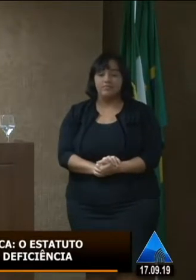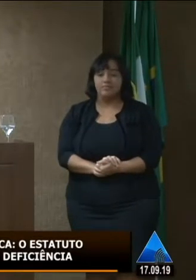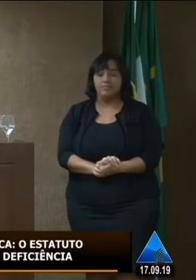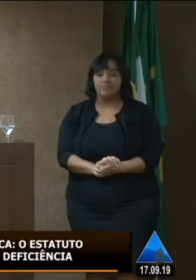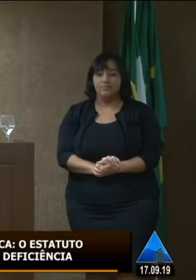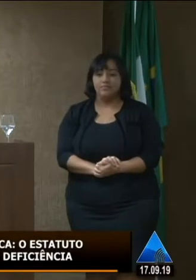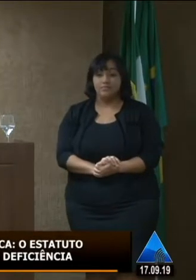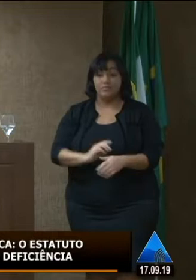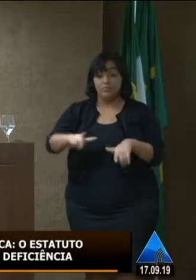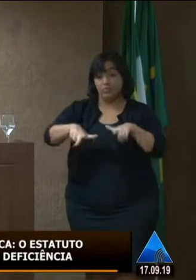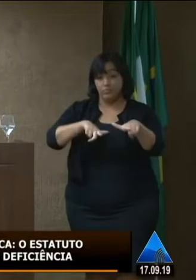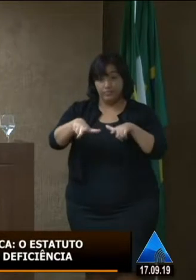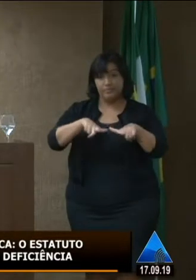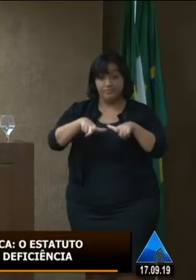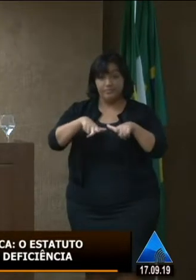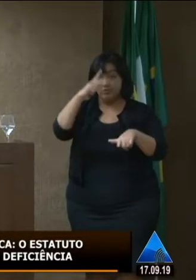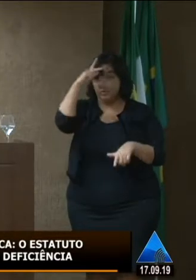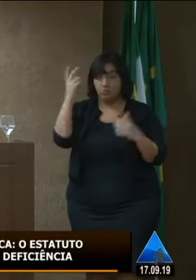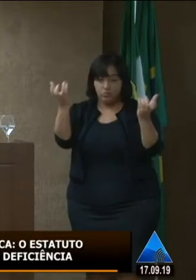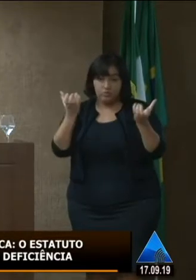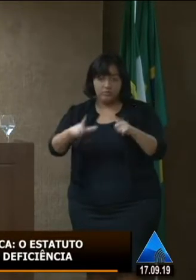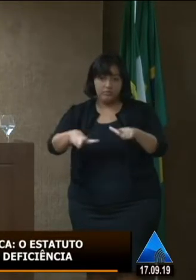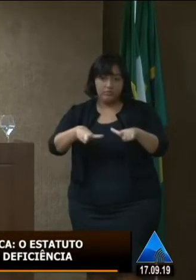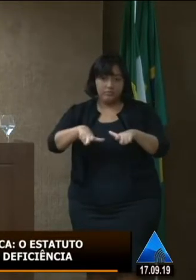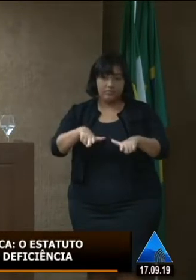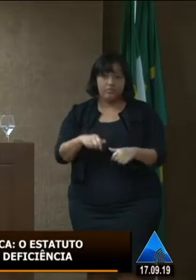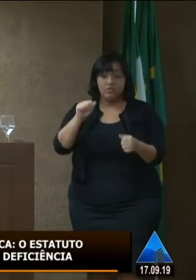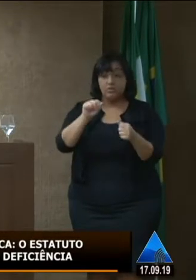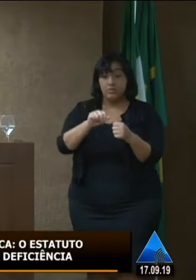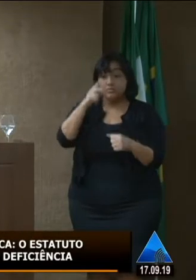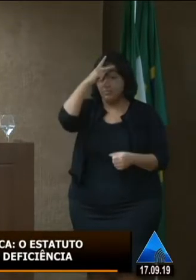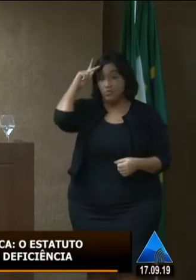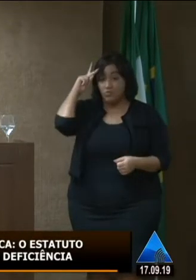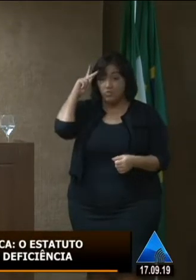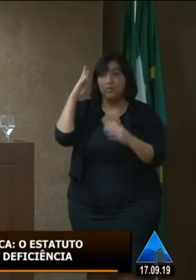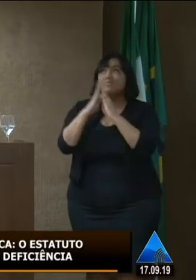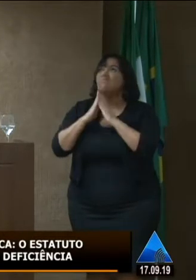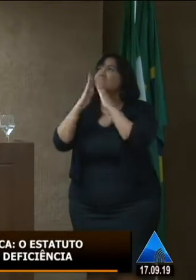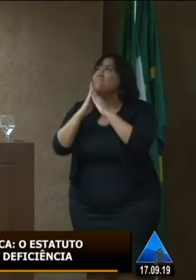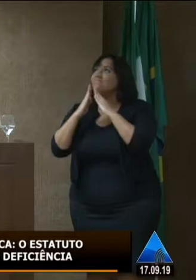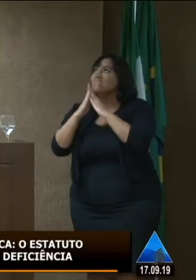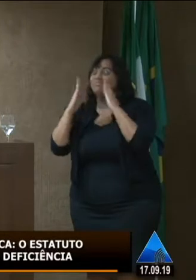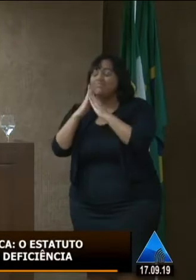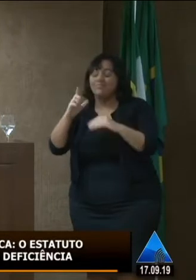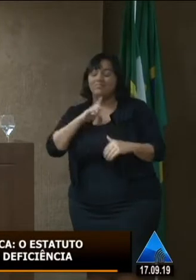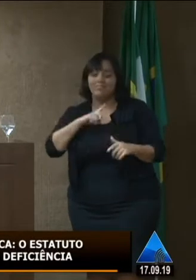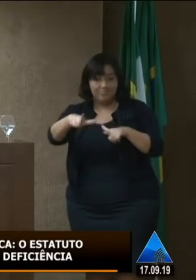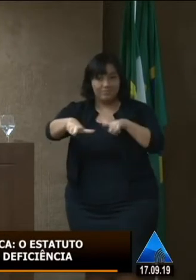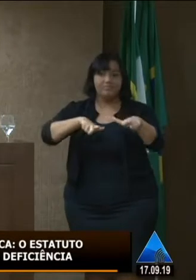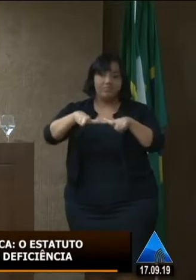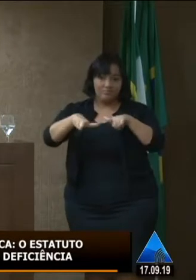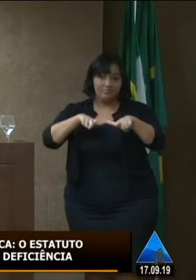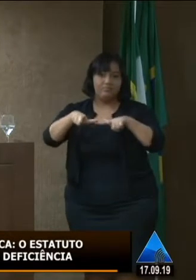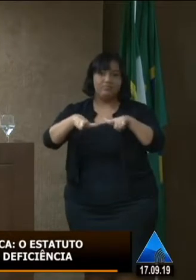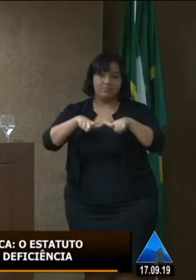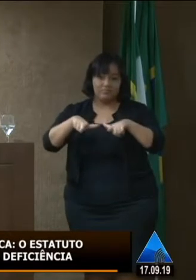do mercado de trabalho né é o povo pedindo pedindo para que o mercado de trabalho continue